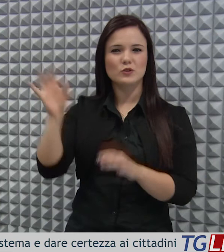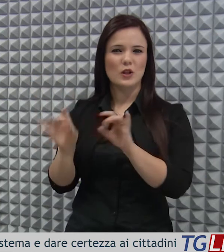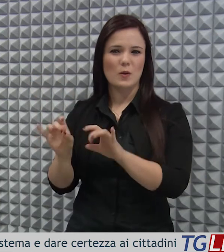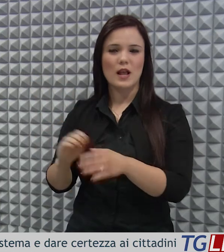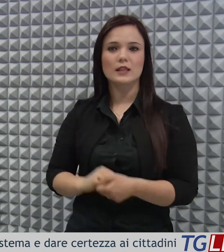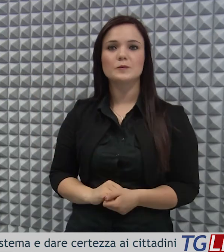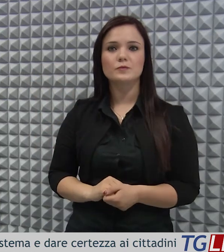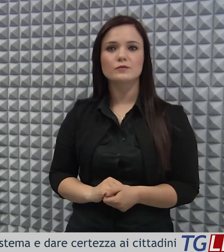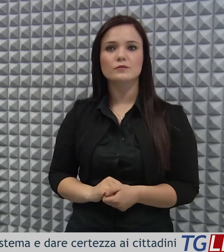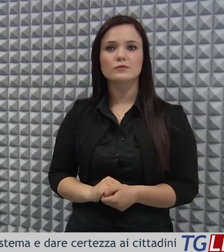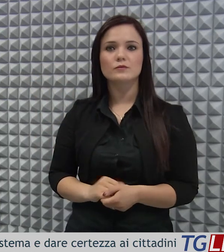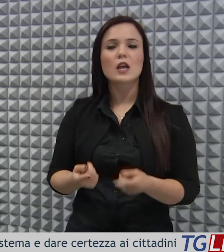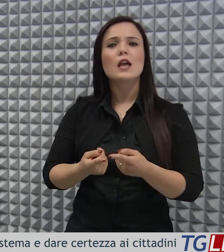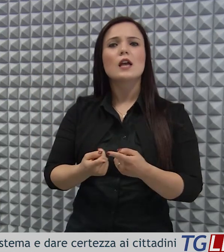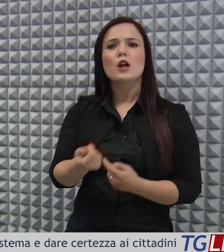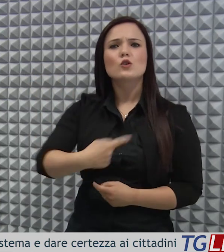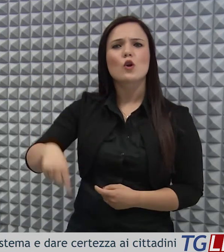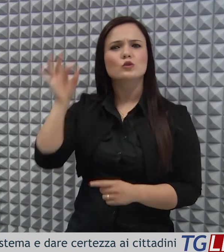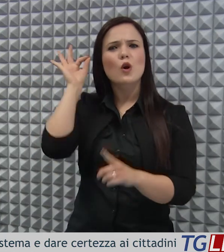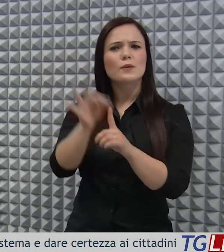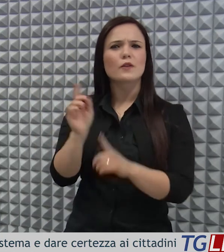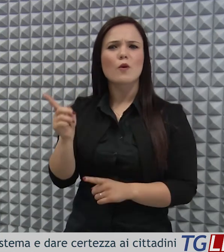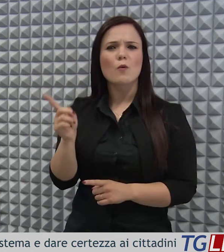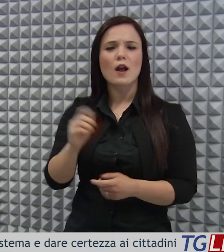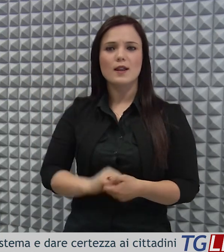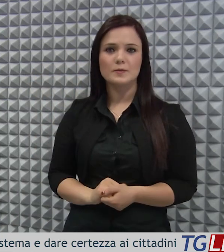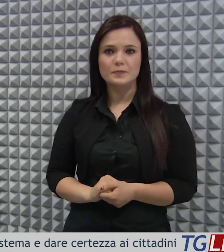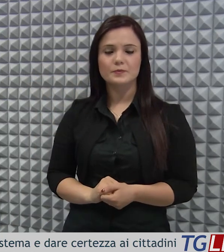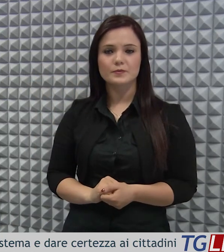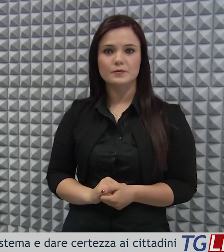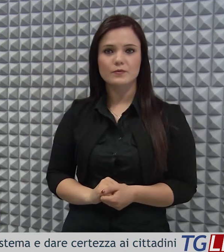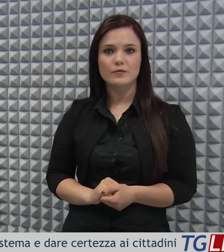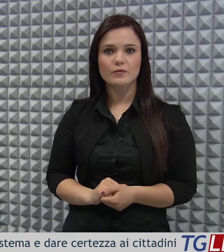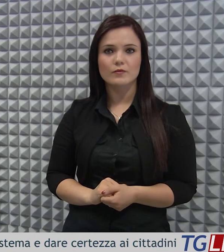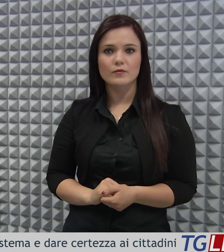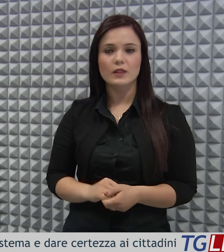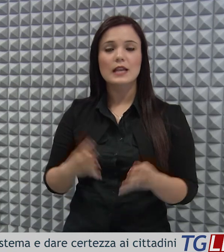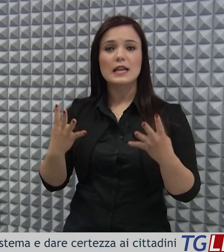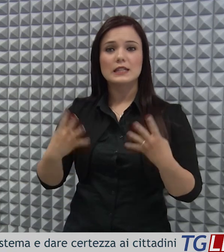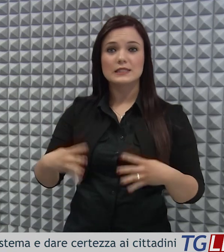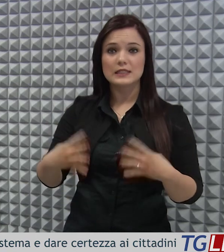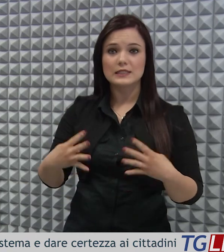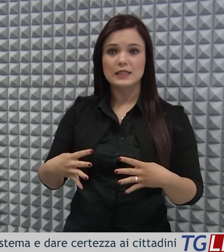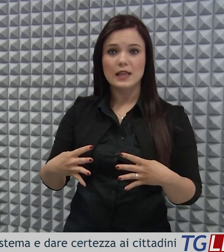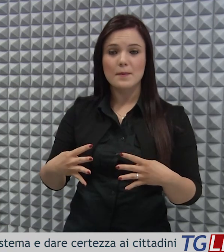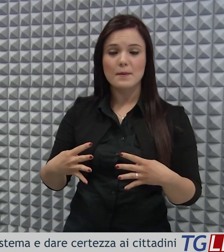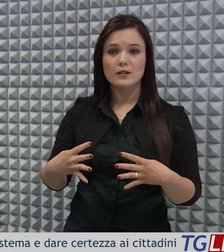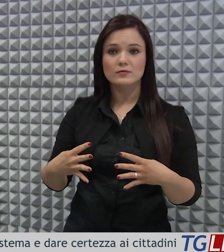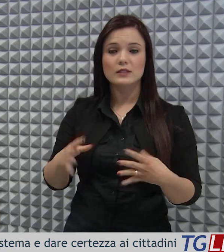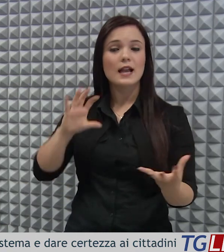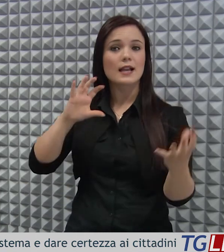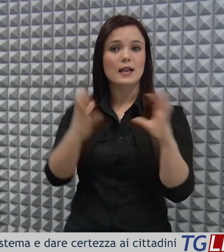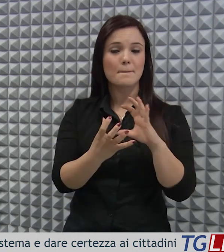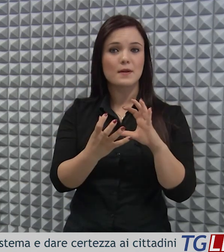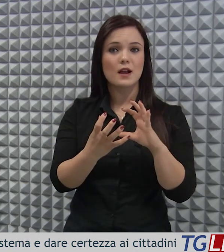Cova. La nostra bussola ha aggiunto è rivoluzionare definitivamente il